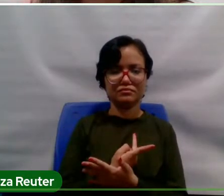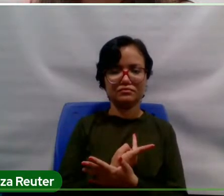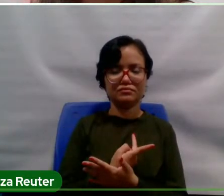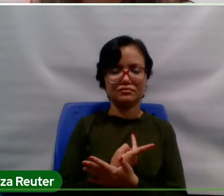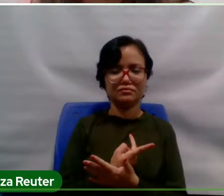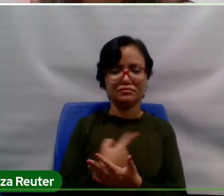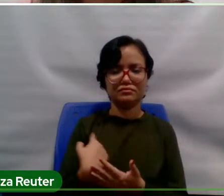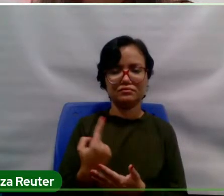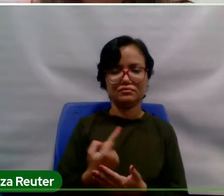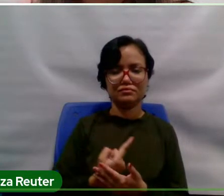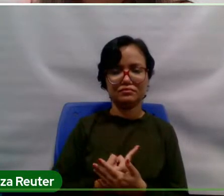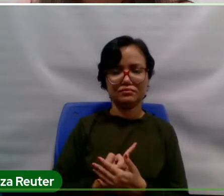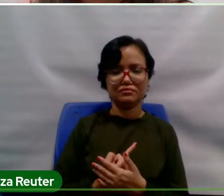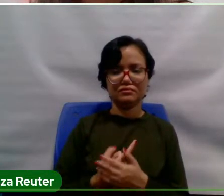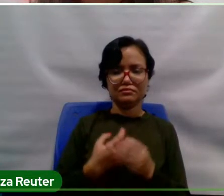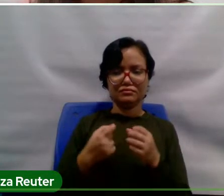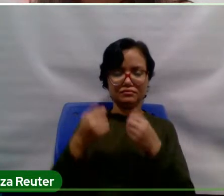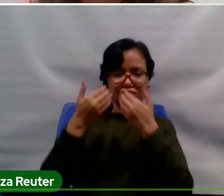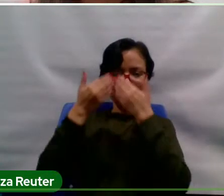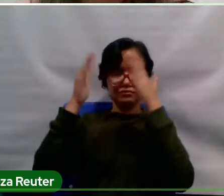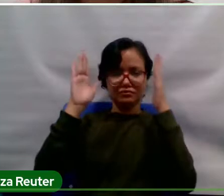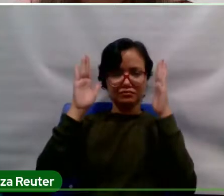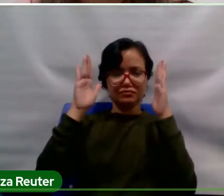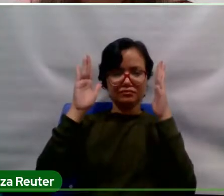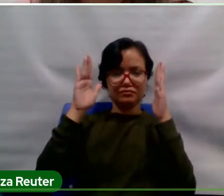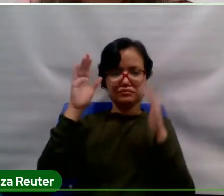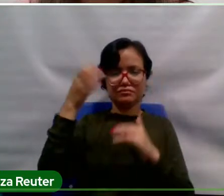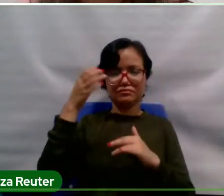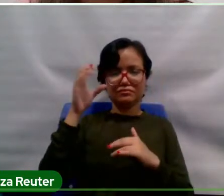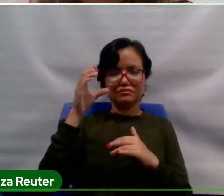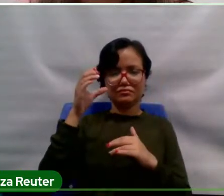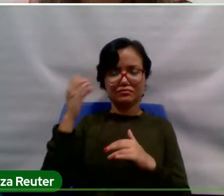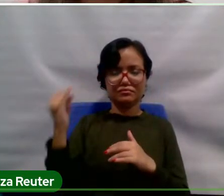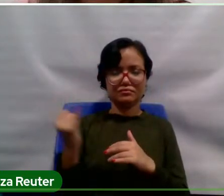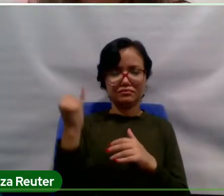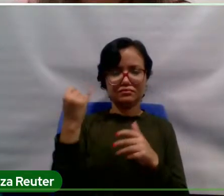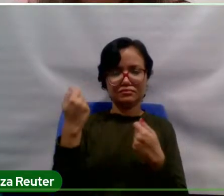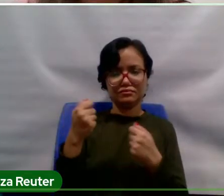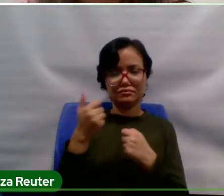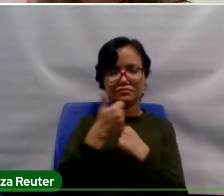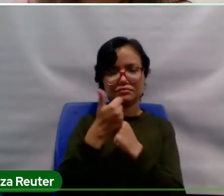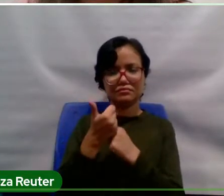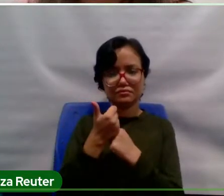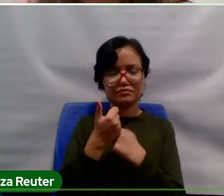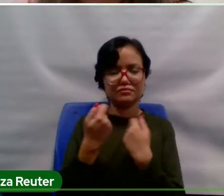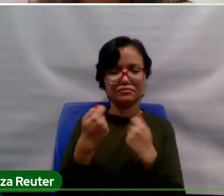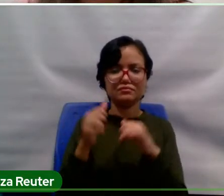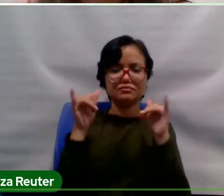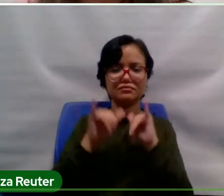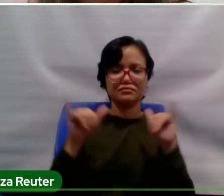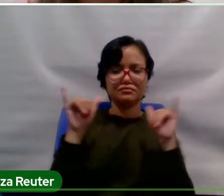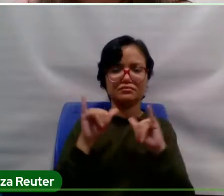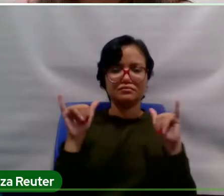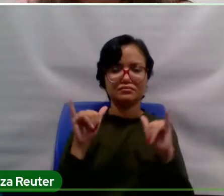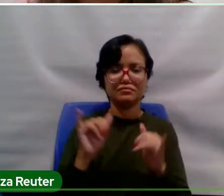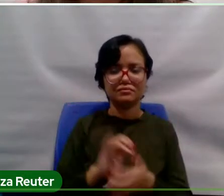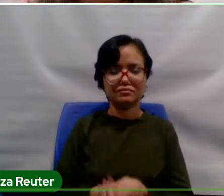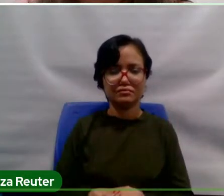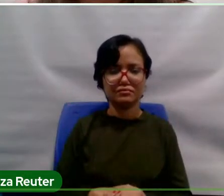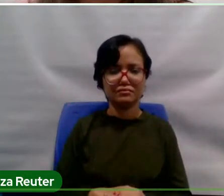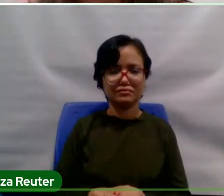gente fica claro que a ciência é muito importante, que deve ser apoiada, que deve ser divulgada, como está